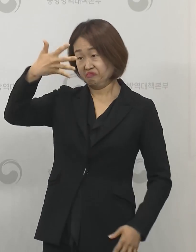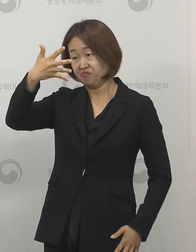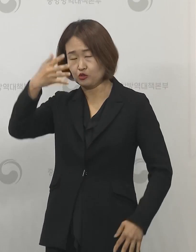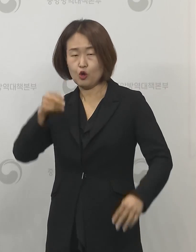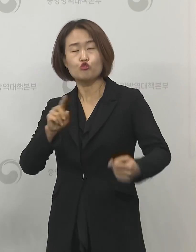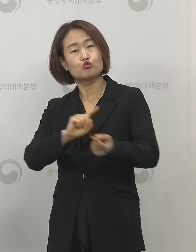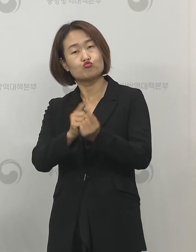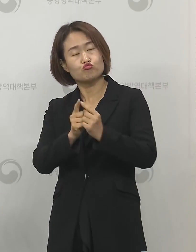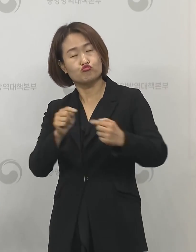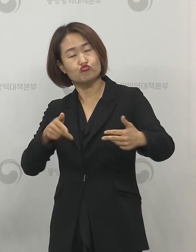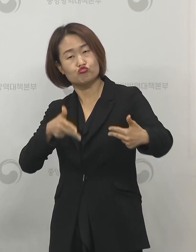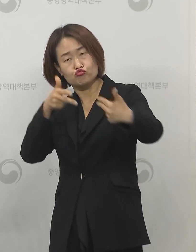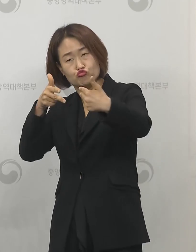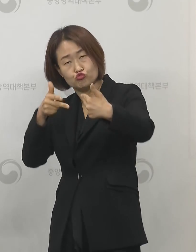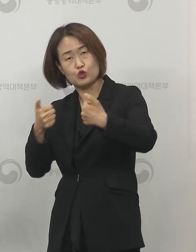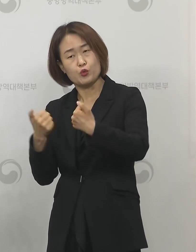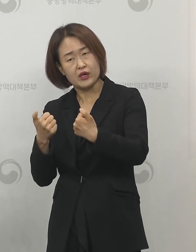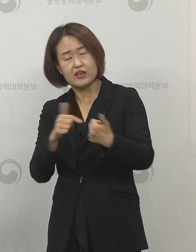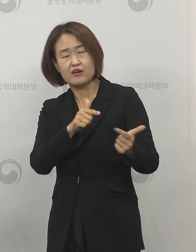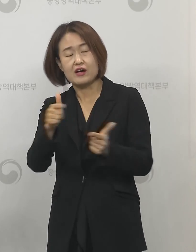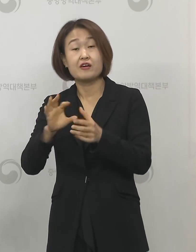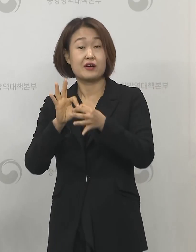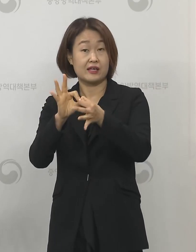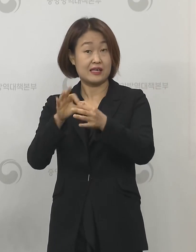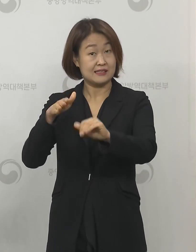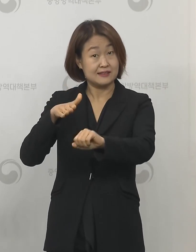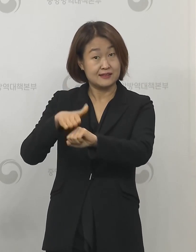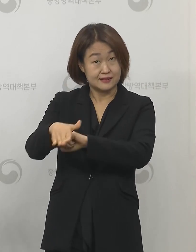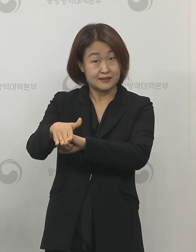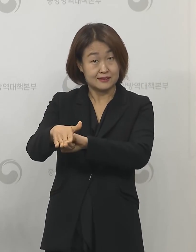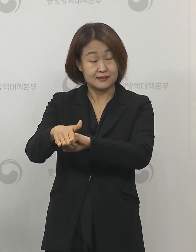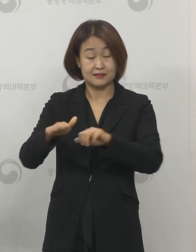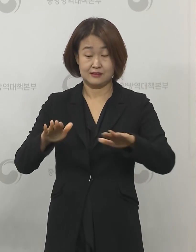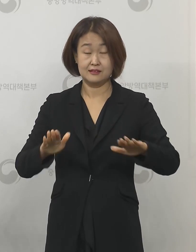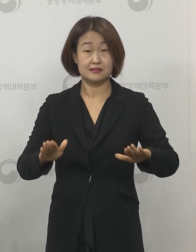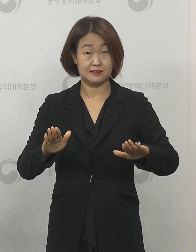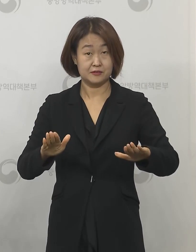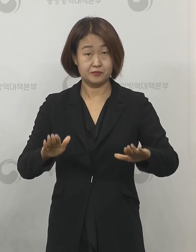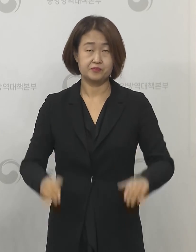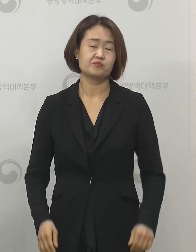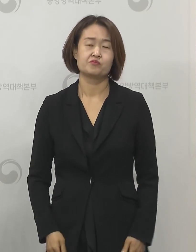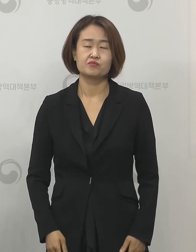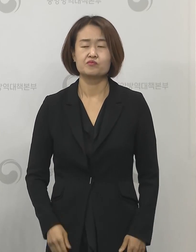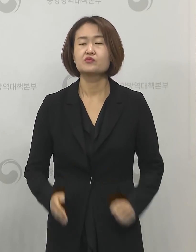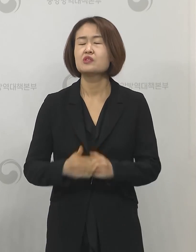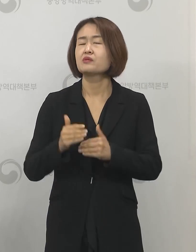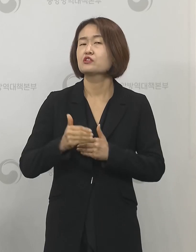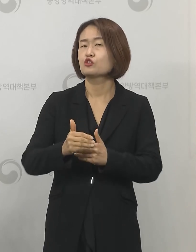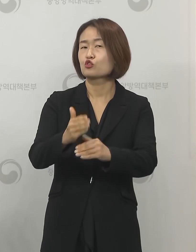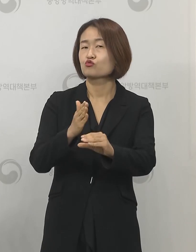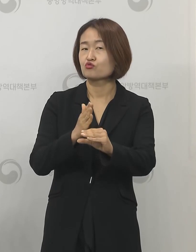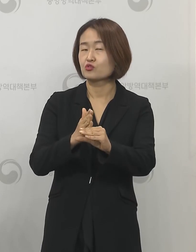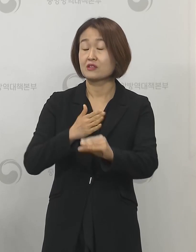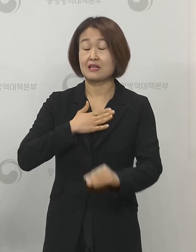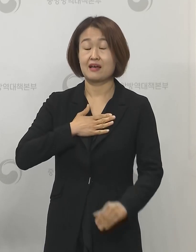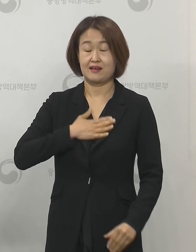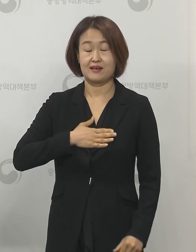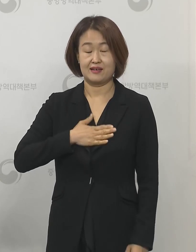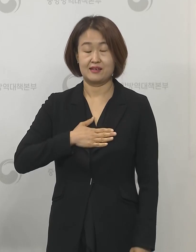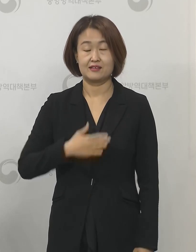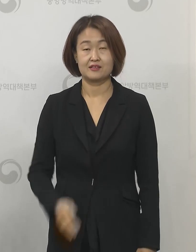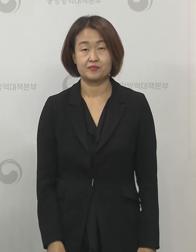보고 이런 부분들을 강화하는 형태로 현재 방침들이 내려와서 진행하고 있는 걸로 알고 있습니다